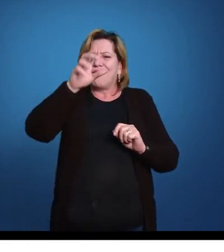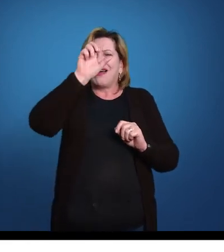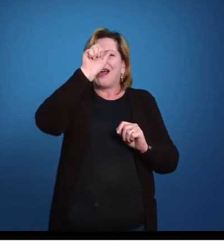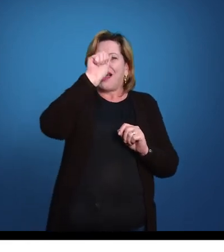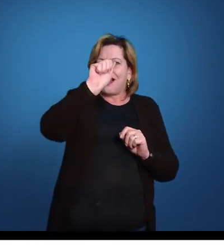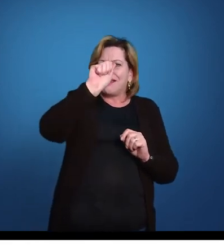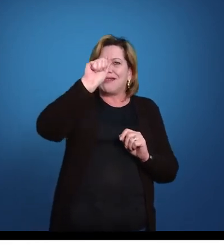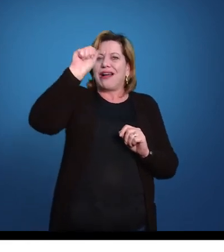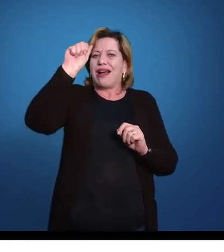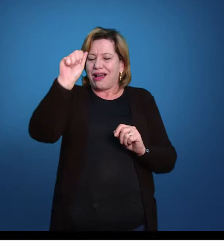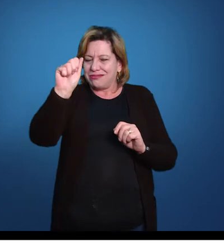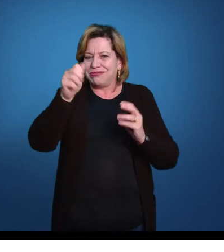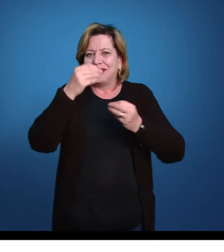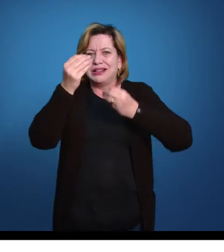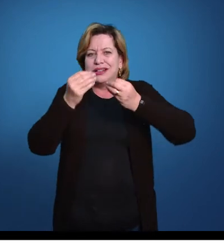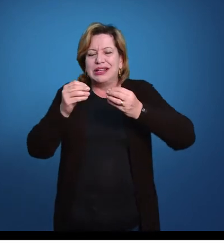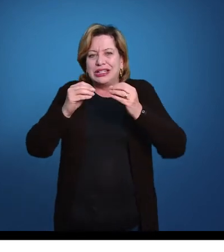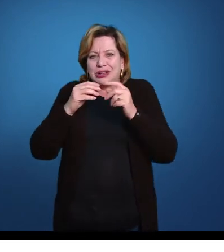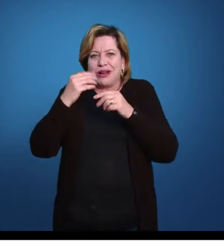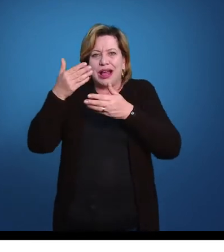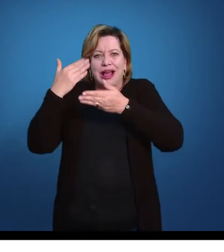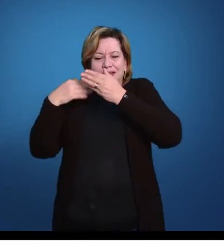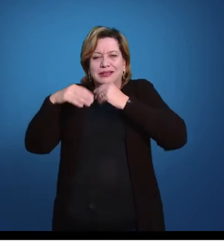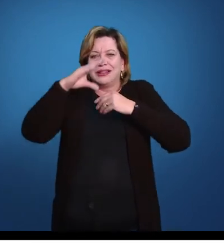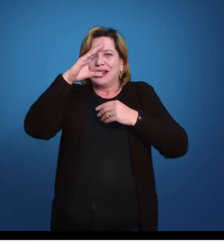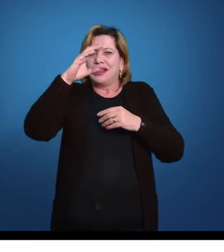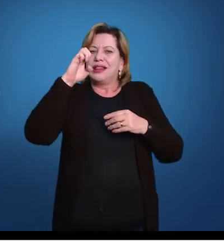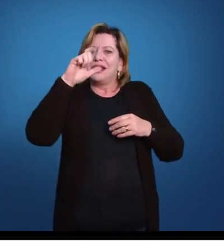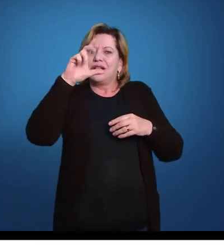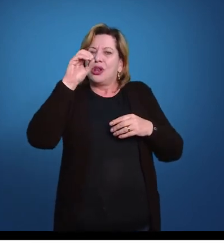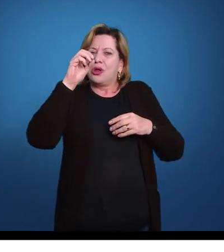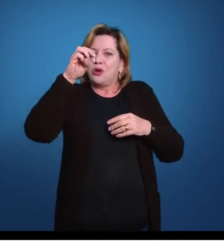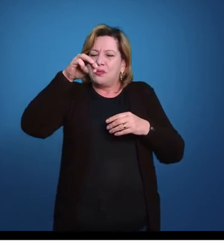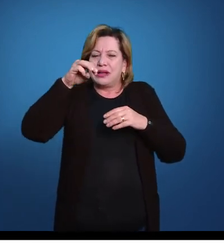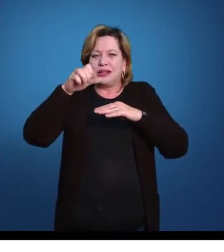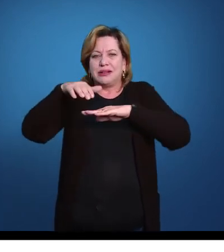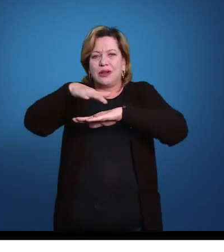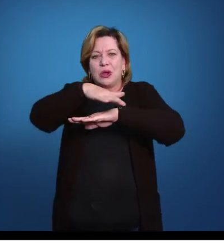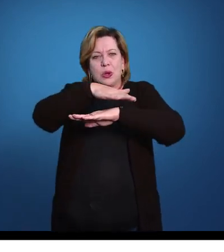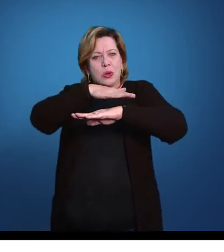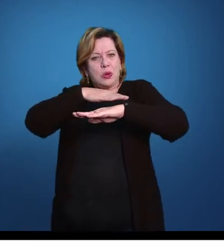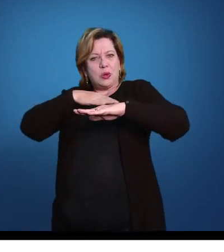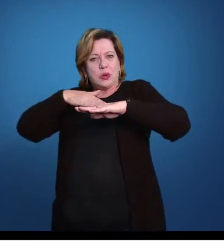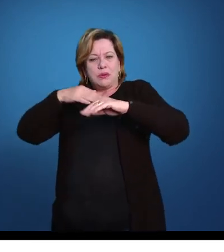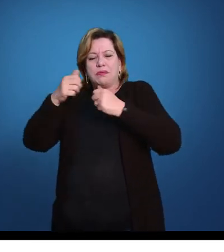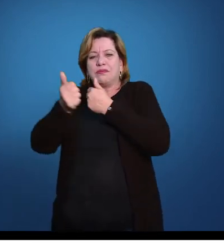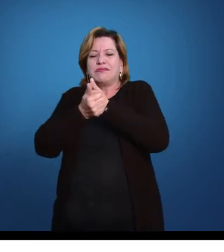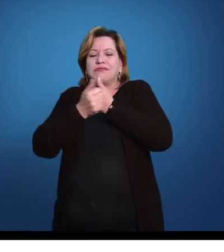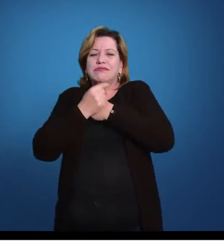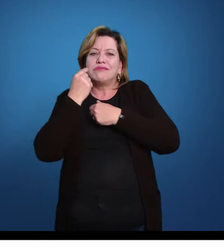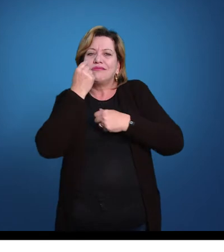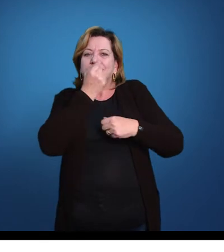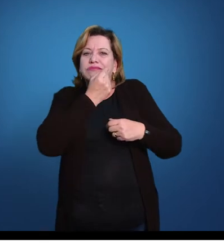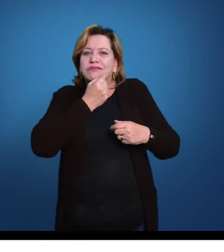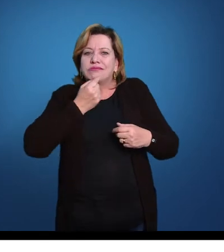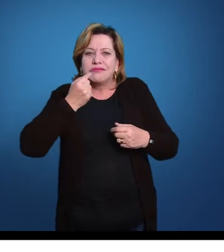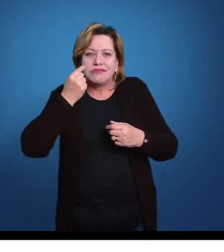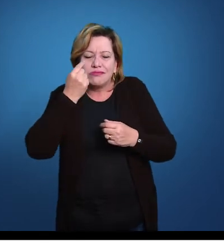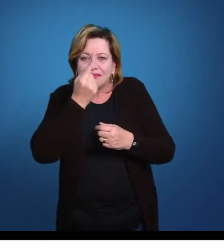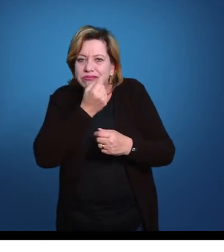organismo derivado do celoma, e ele está ao redor da boca desse animal, e ao longo, é um sistema